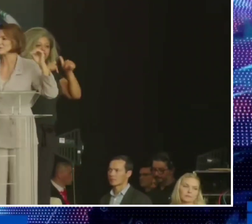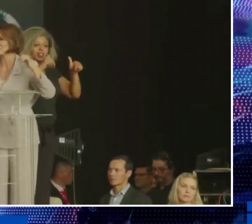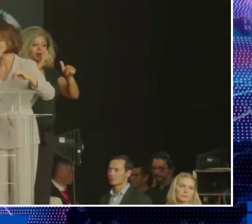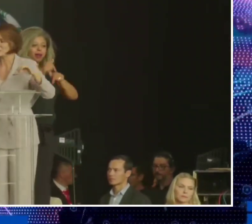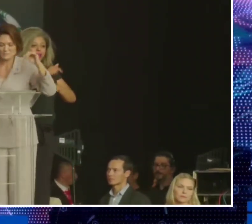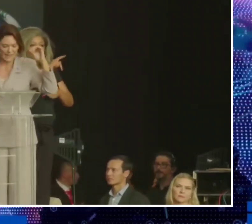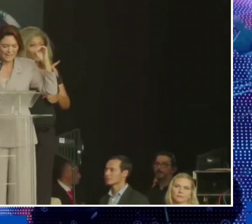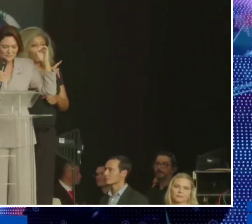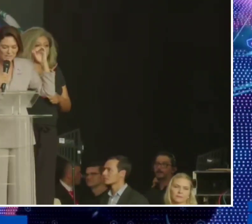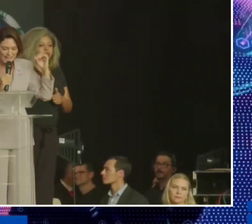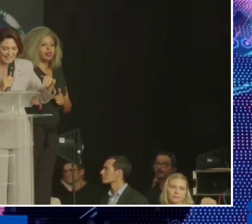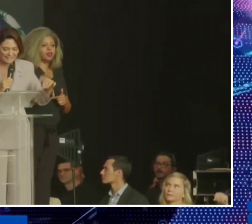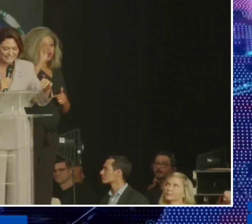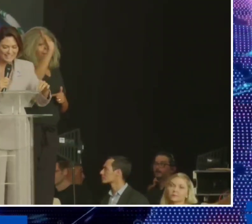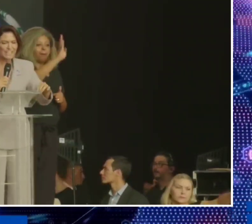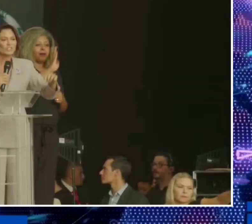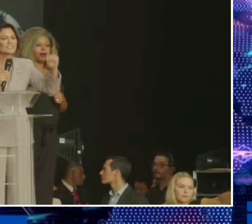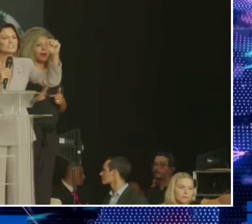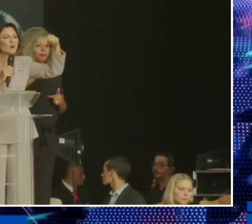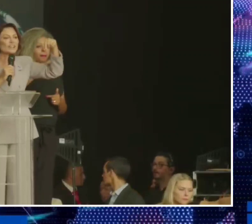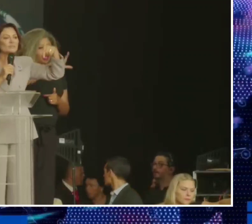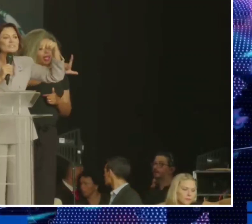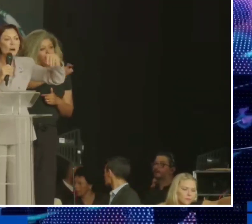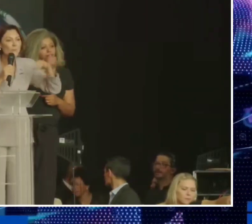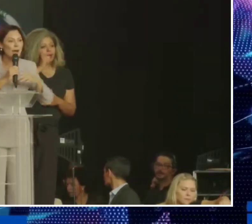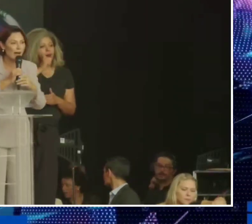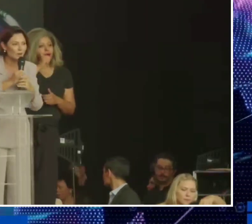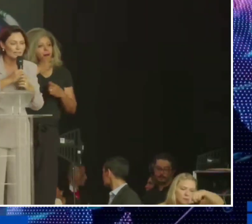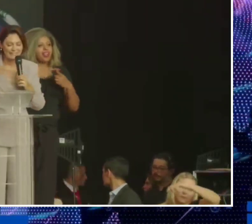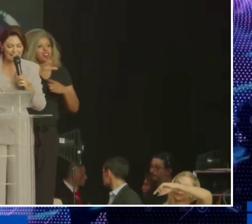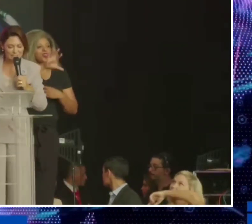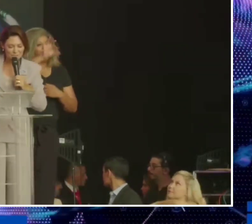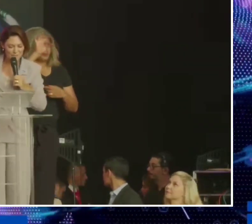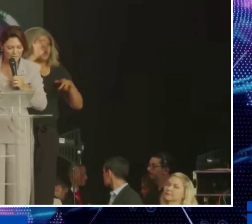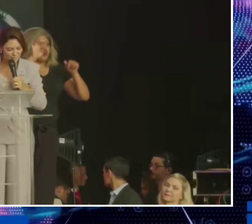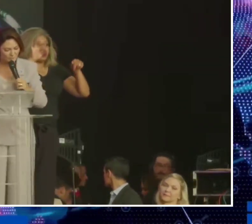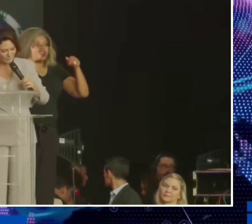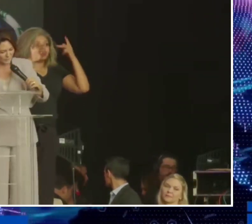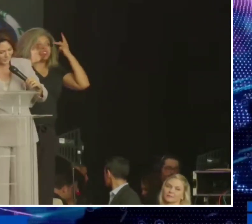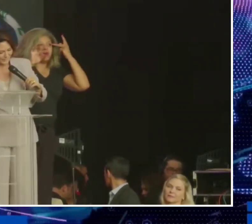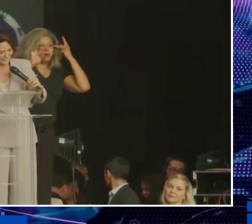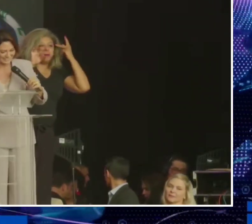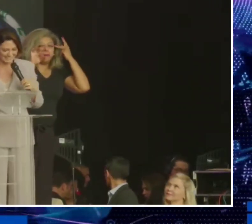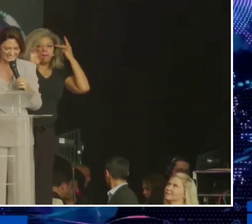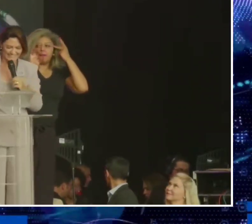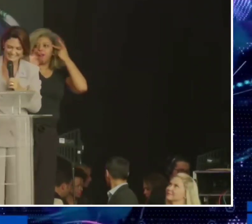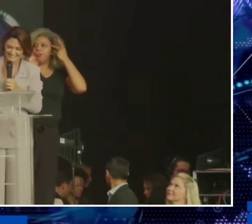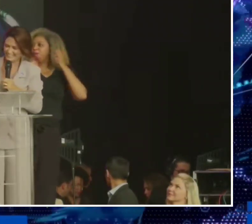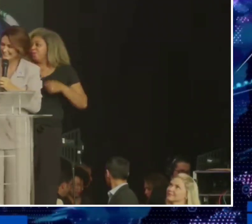nacional do PL Mulher. Nós escolhemos São Paulo, a terra do meu amor.